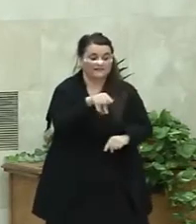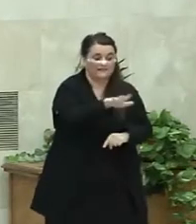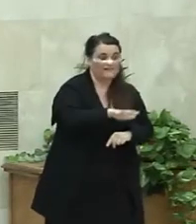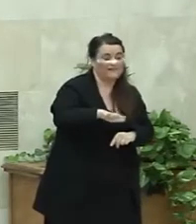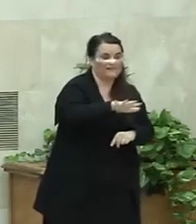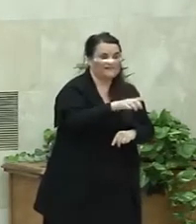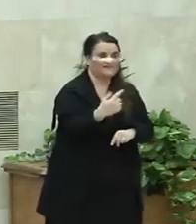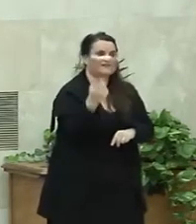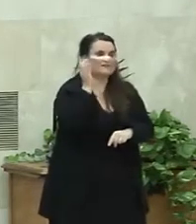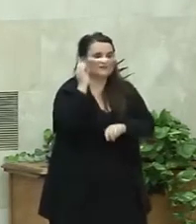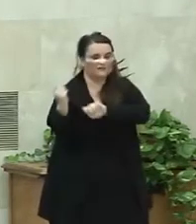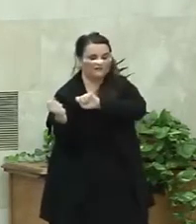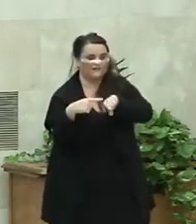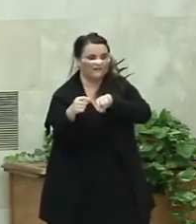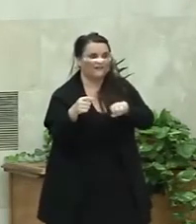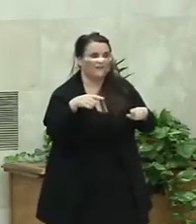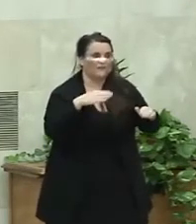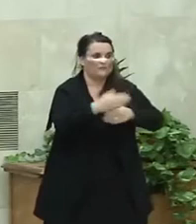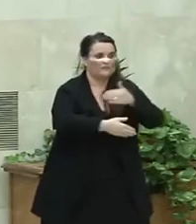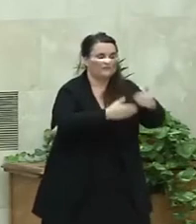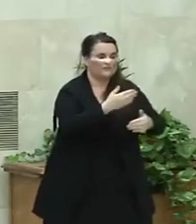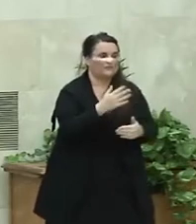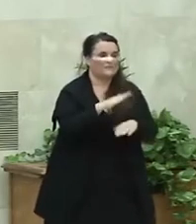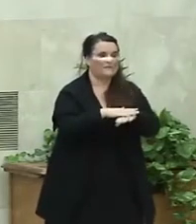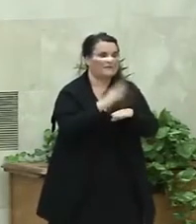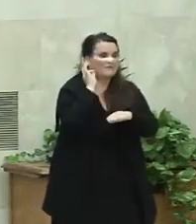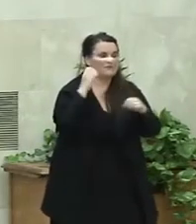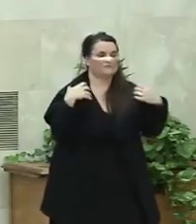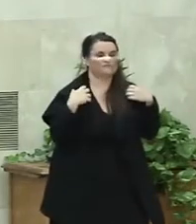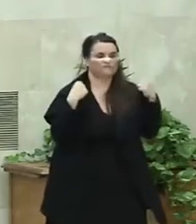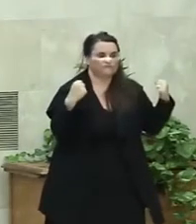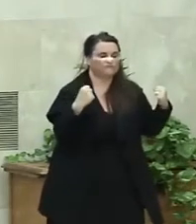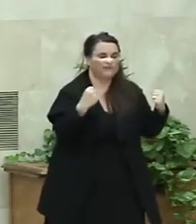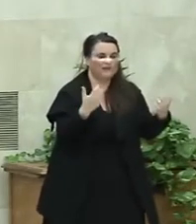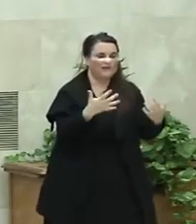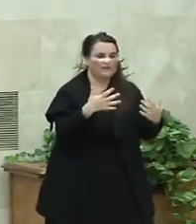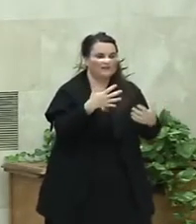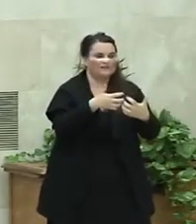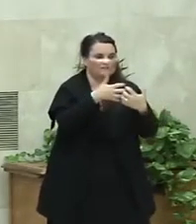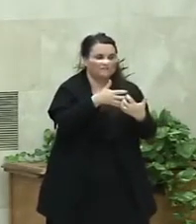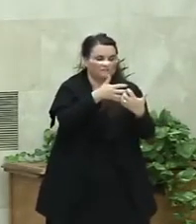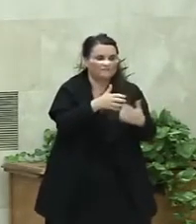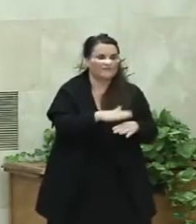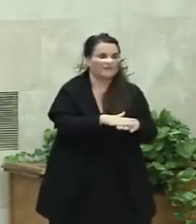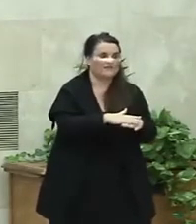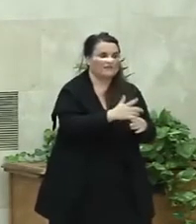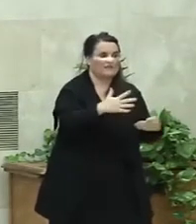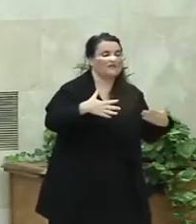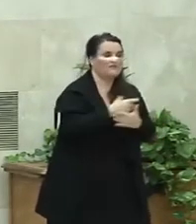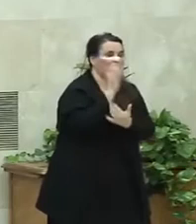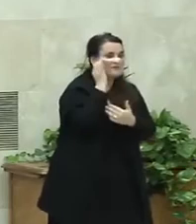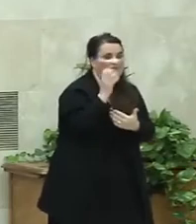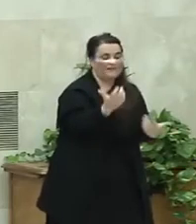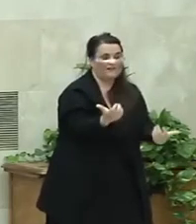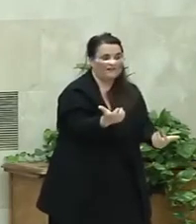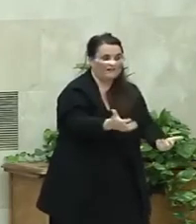emakume emigratuekin alduntze prozesuak bultzatu ditu. Eta aukera eman die, emakume guzti hoiei beren